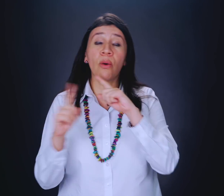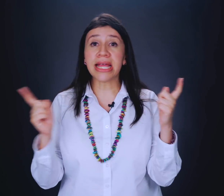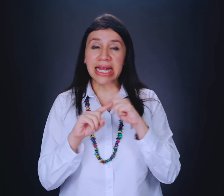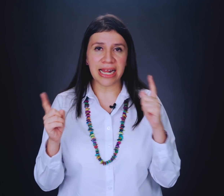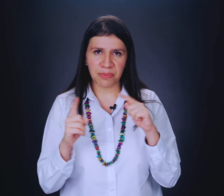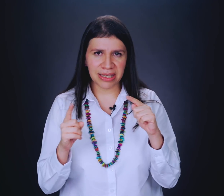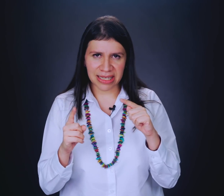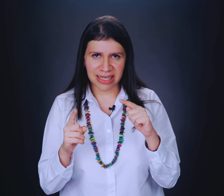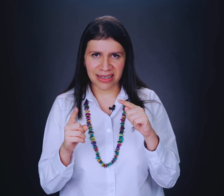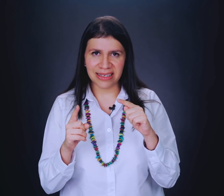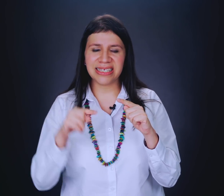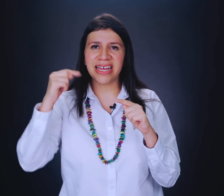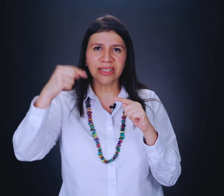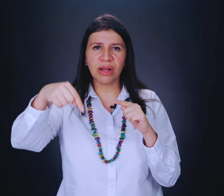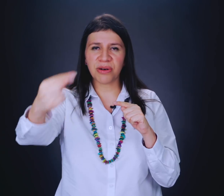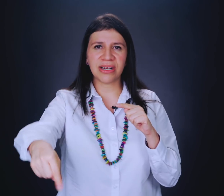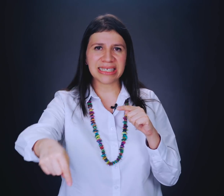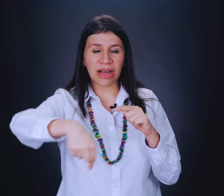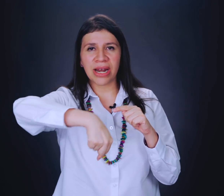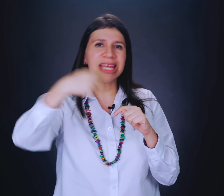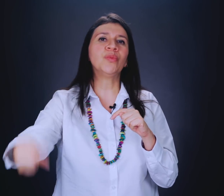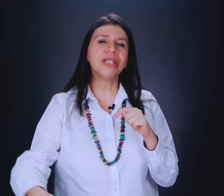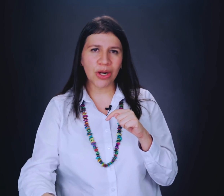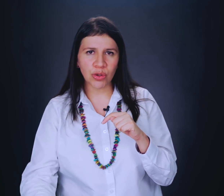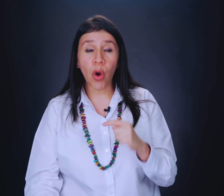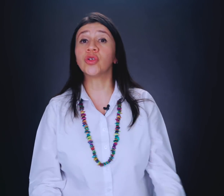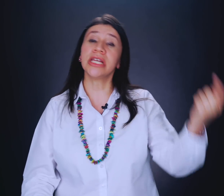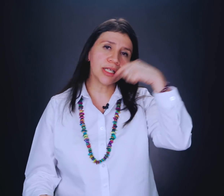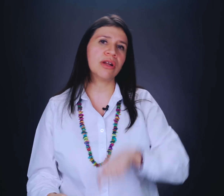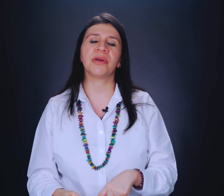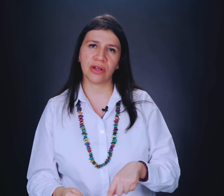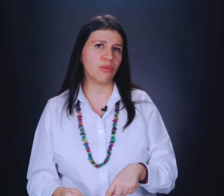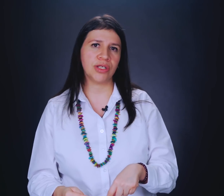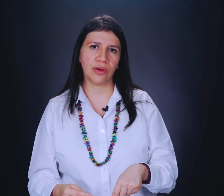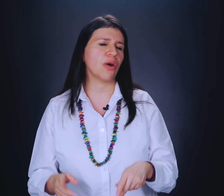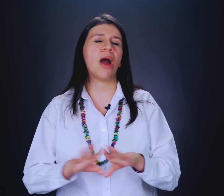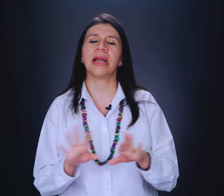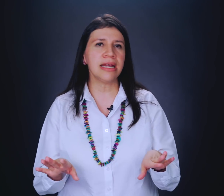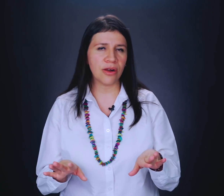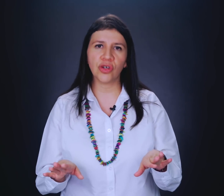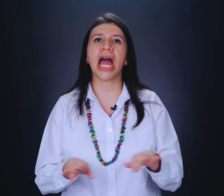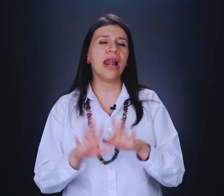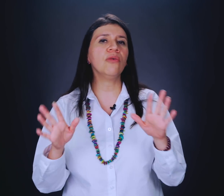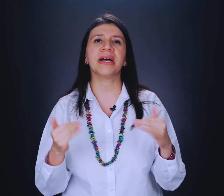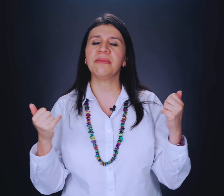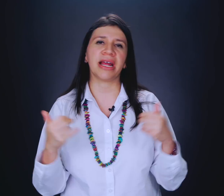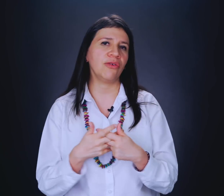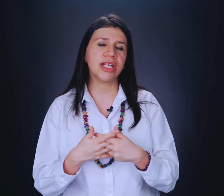Cualquiera de las partes que se hace, si eres una persona que está con alguien muy celoso, o si eres una persona muy celosa, a cualquiera de los dos, algo pasa para que yo haya